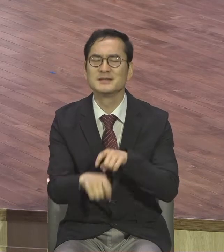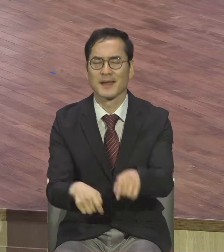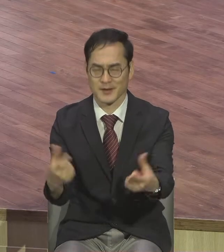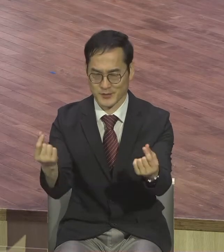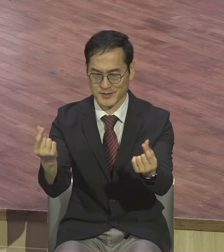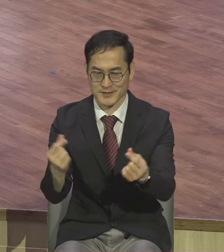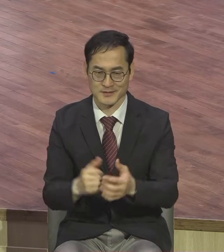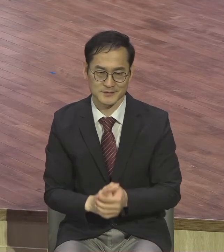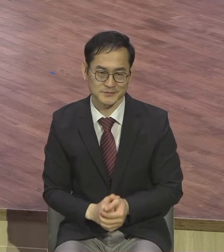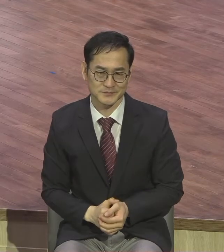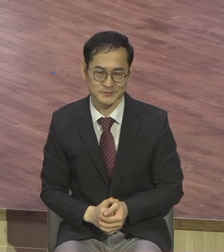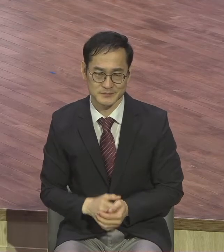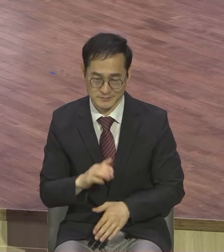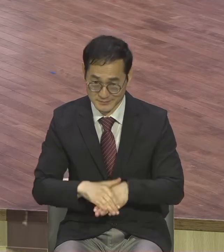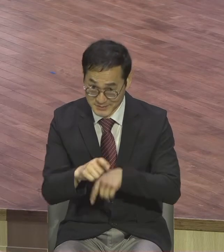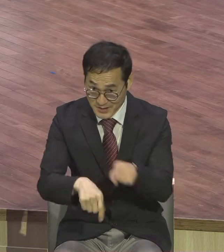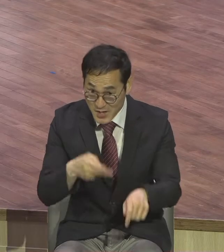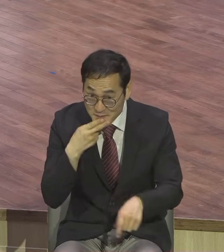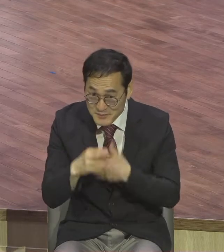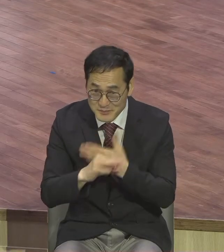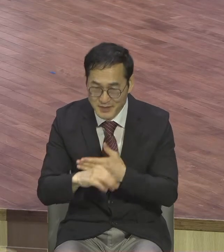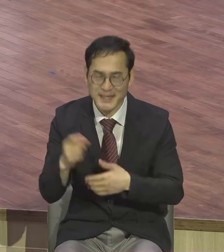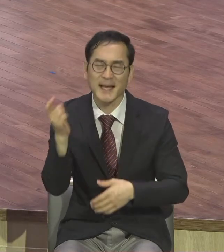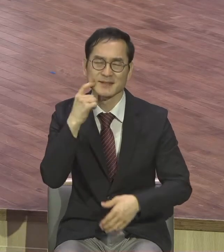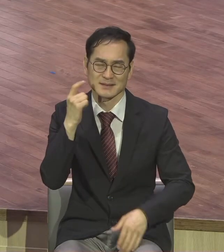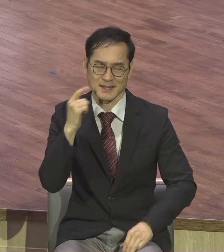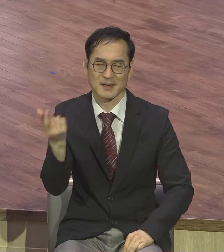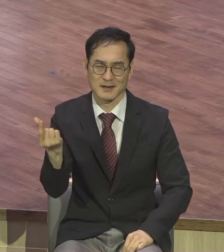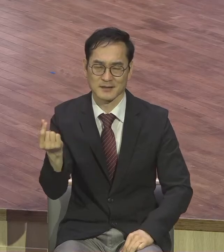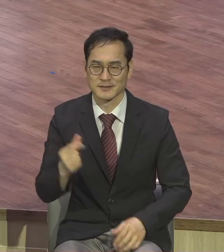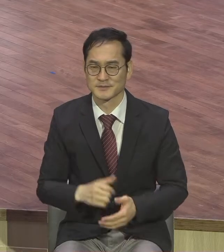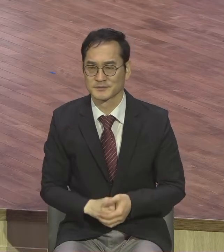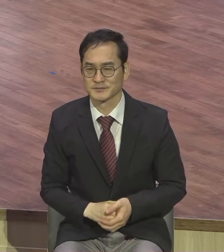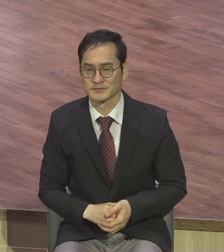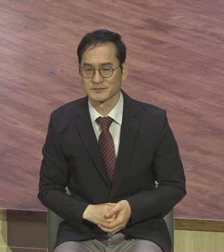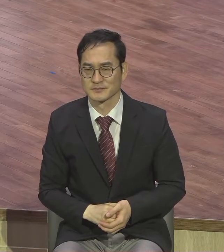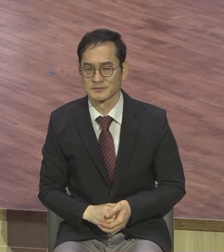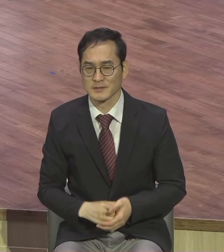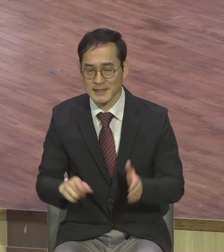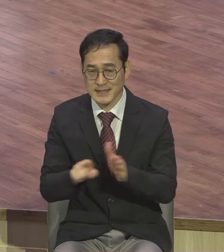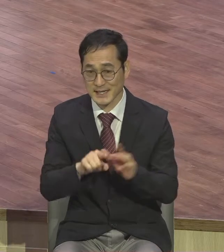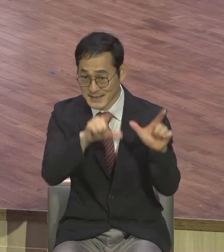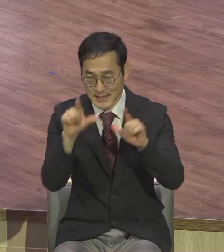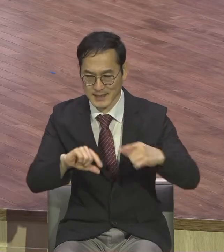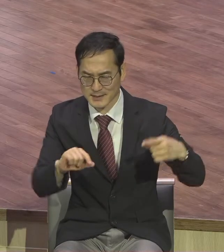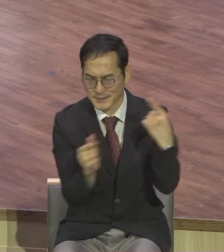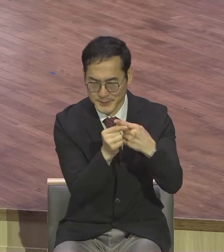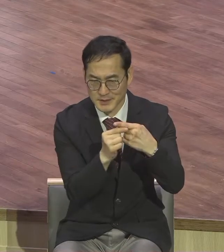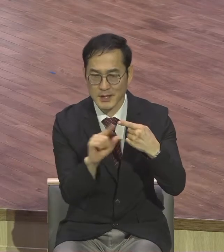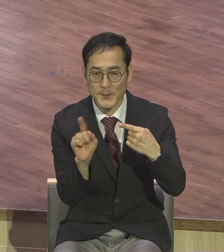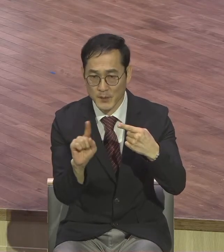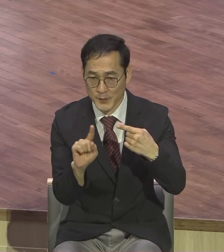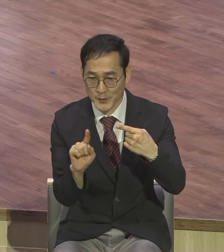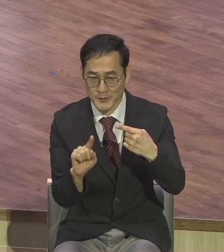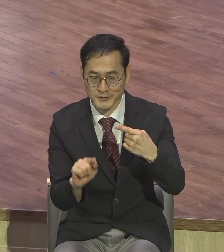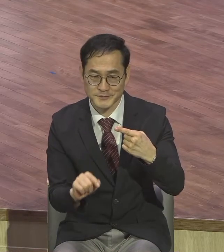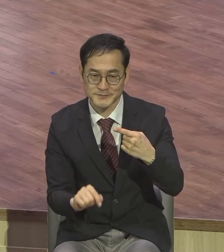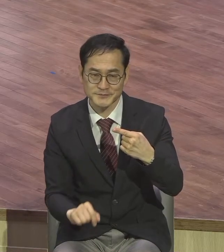아들입니다. 그거 가짜예요. 그래서 신앙생활의 A가 뭐냐. 신앙생활의 첫째가 뭐냐. 바로